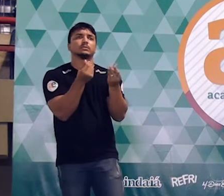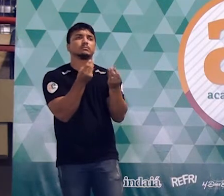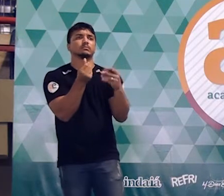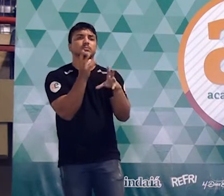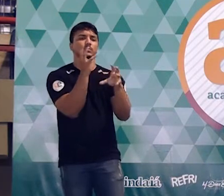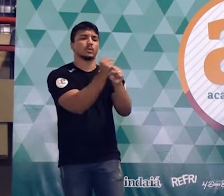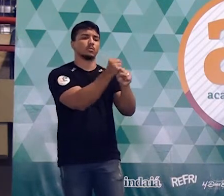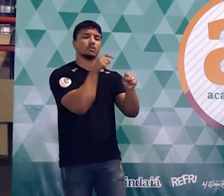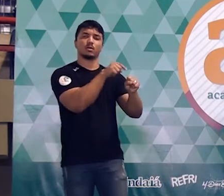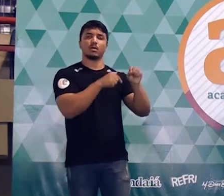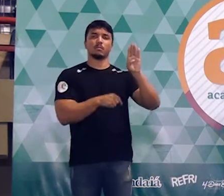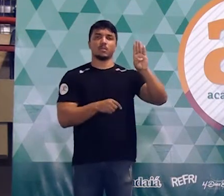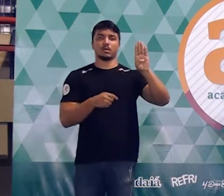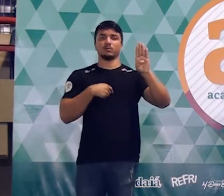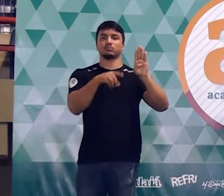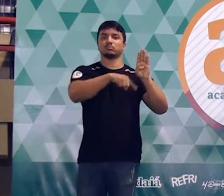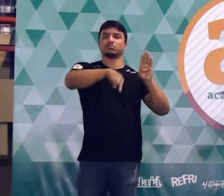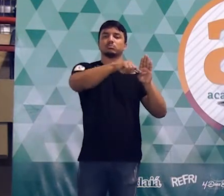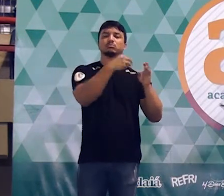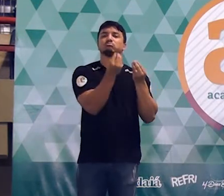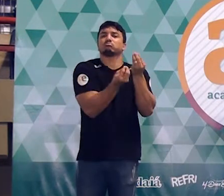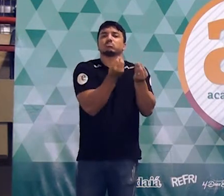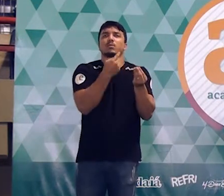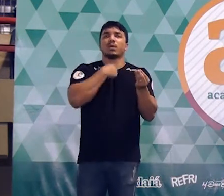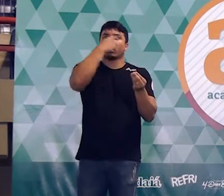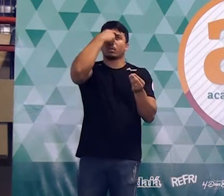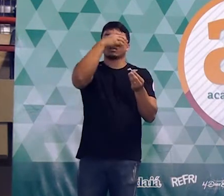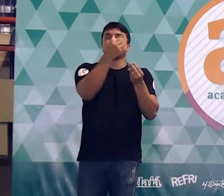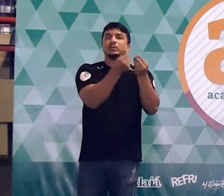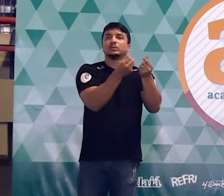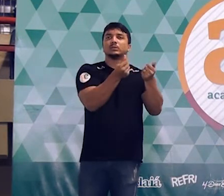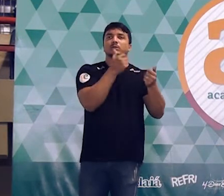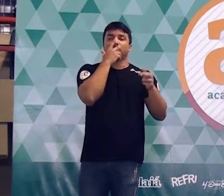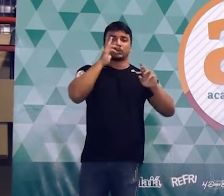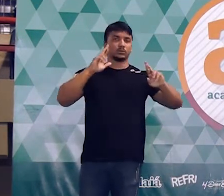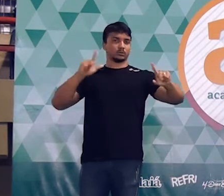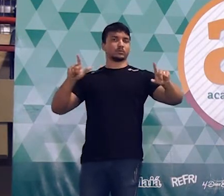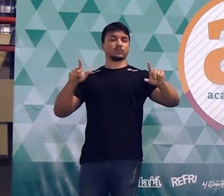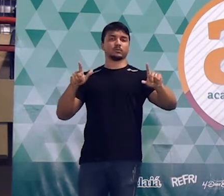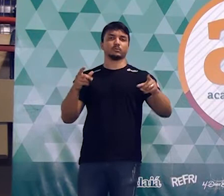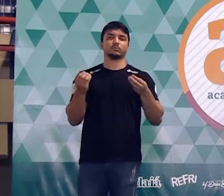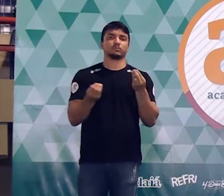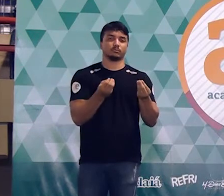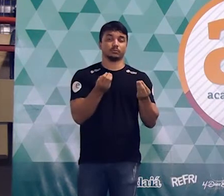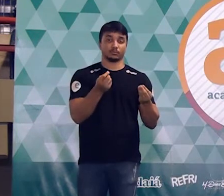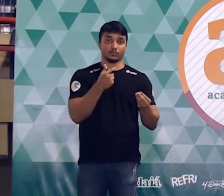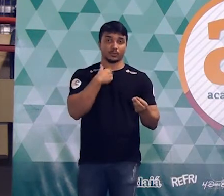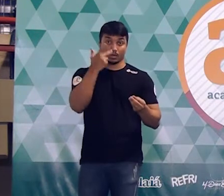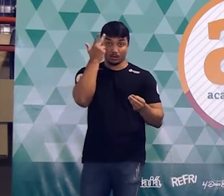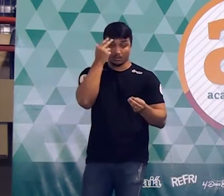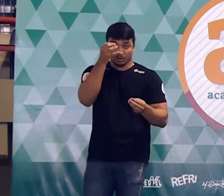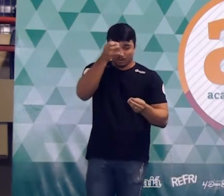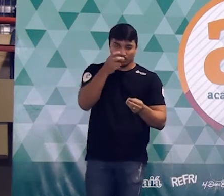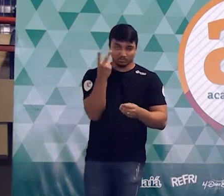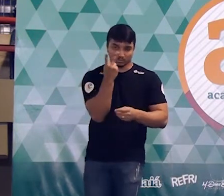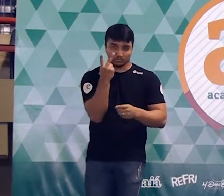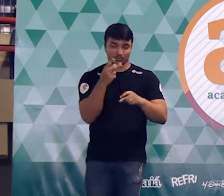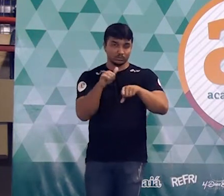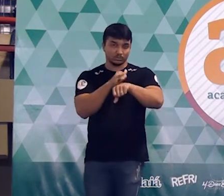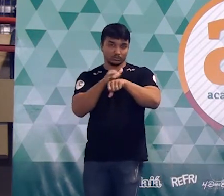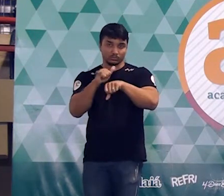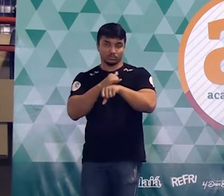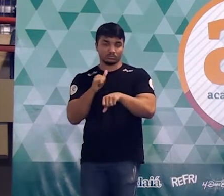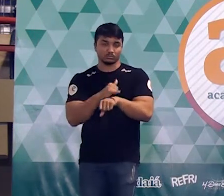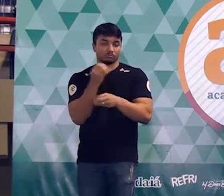para conseguir calcular a área de uma figura dessa que é um pouco fora do convencional. Normalmente existem duas técnicas. Que